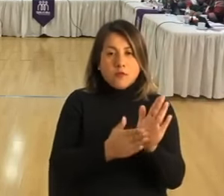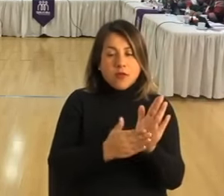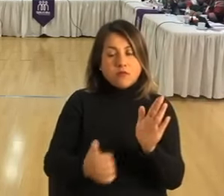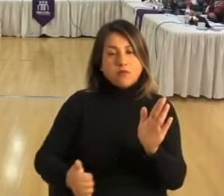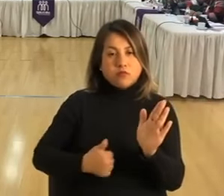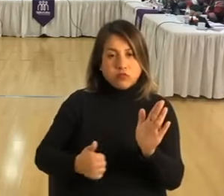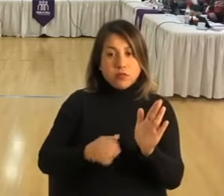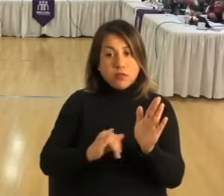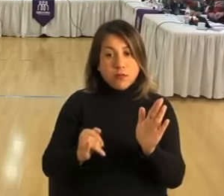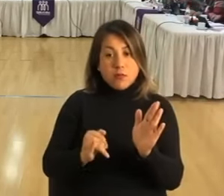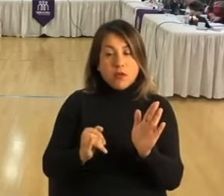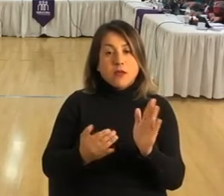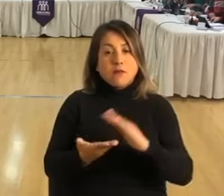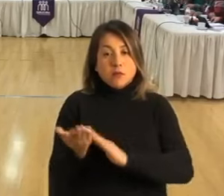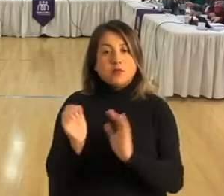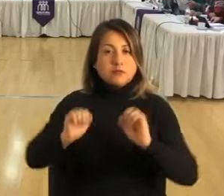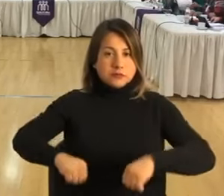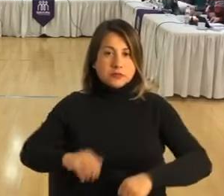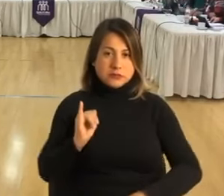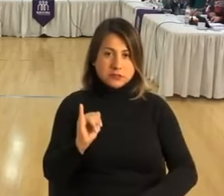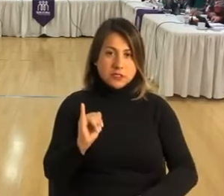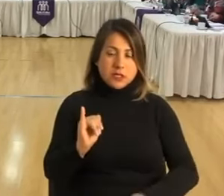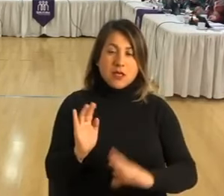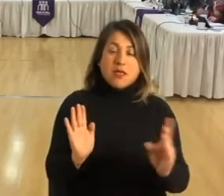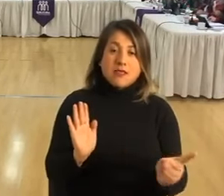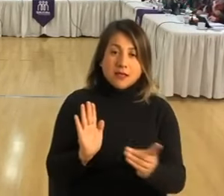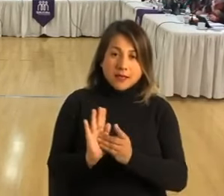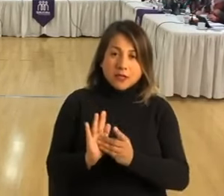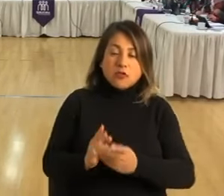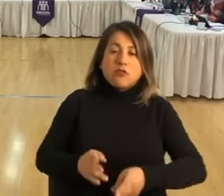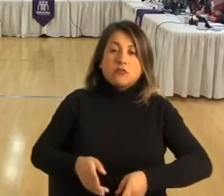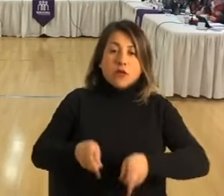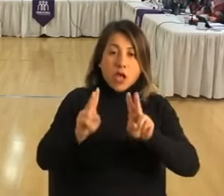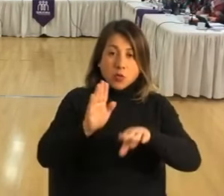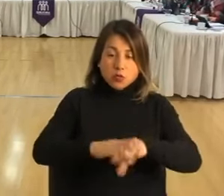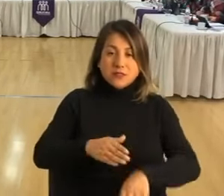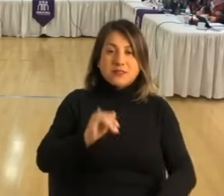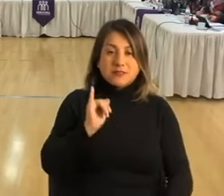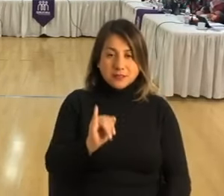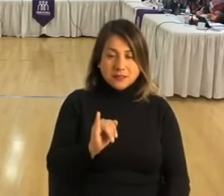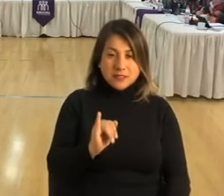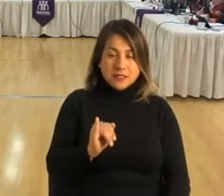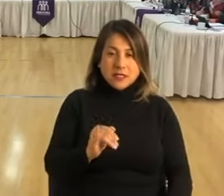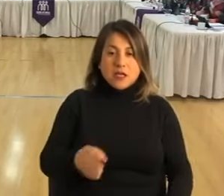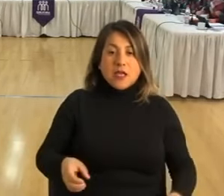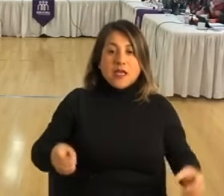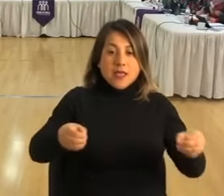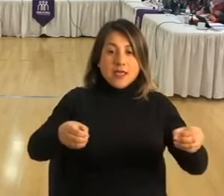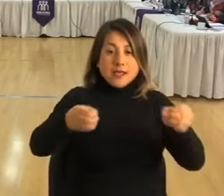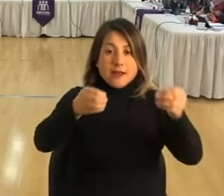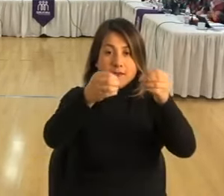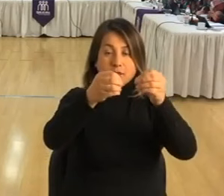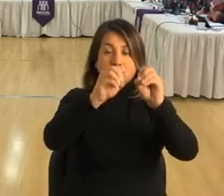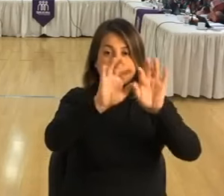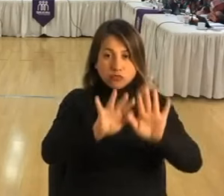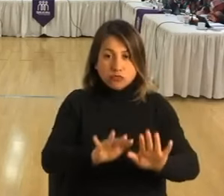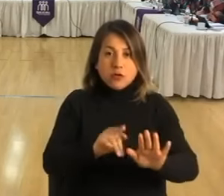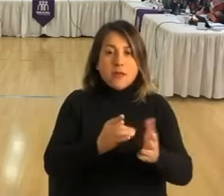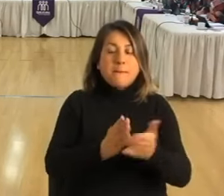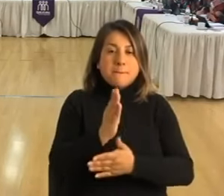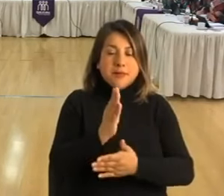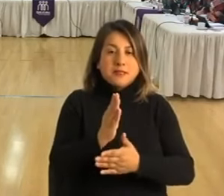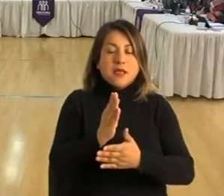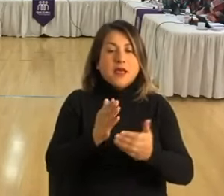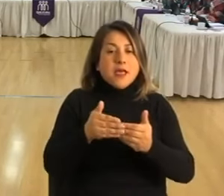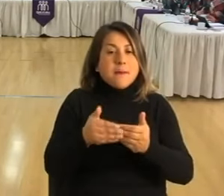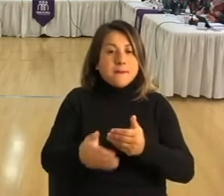recién ahí se decreta. Y solo con el decreto que autoriza, el decreto del escalafón de méritos, recién ahí comienza